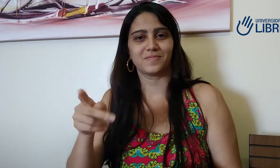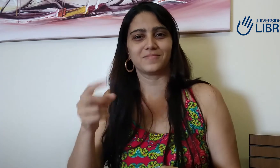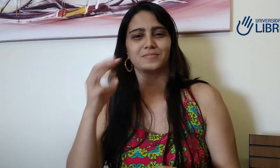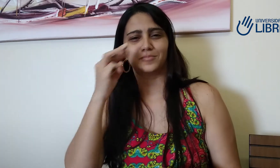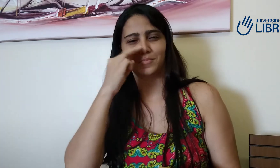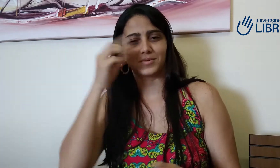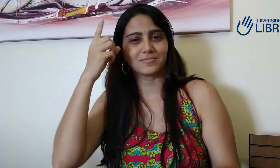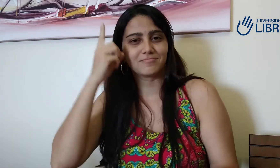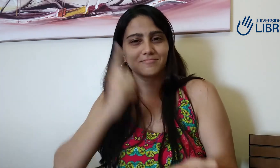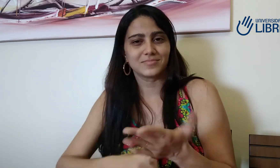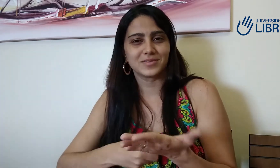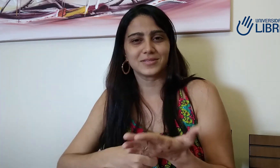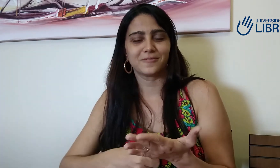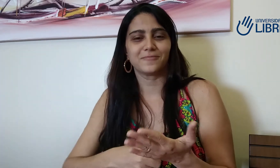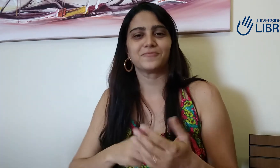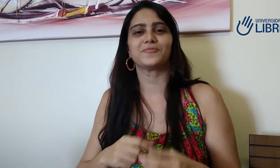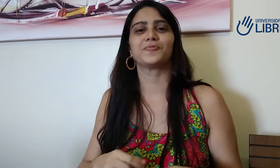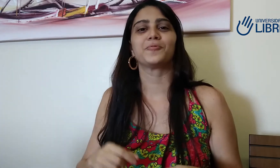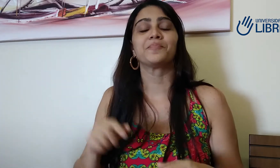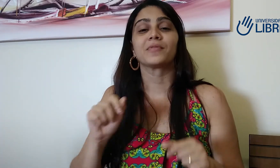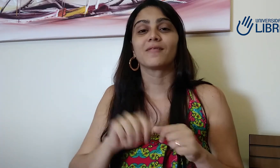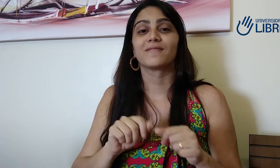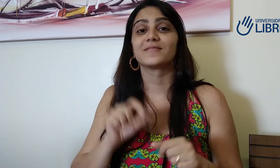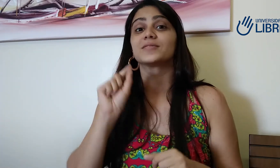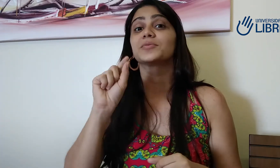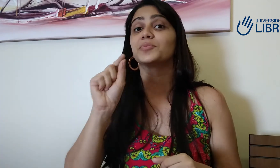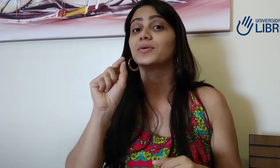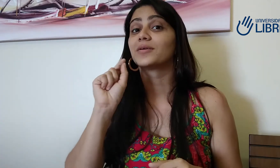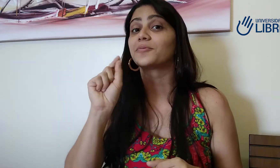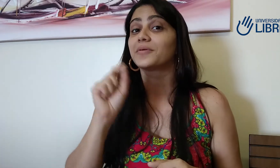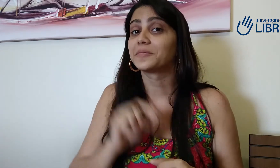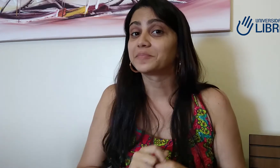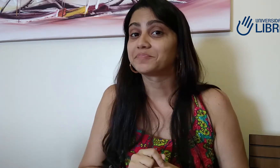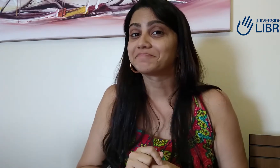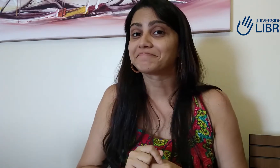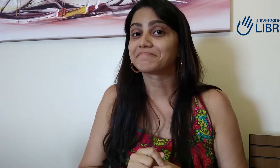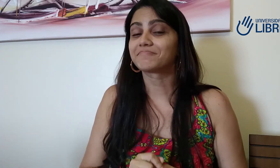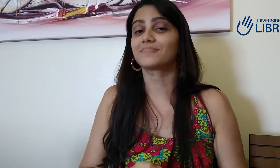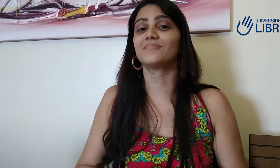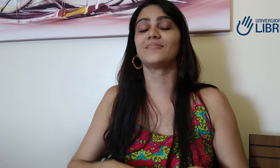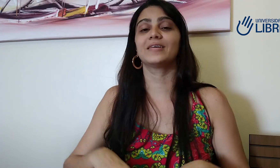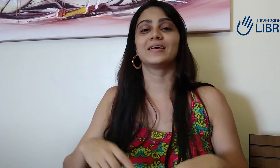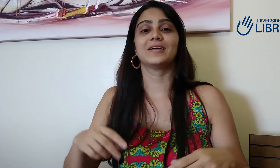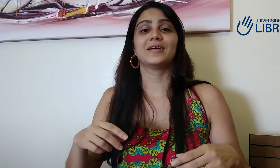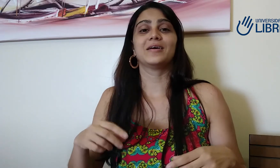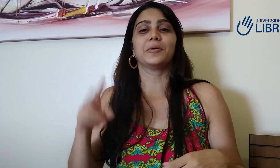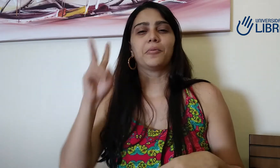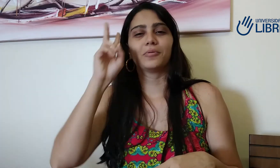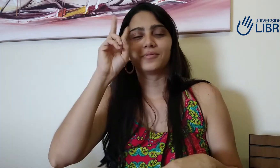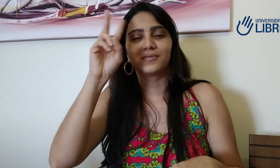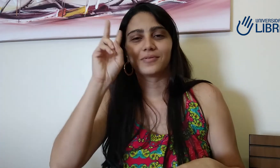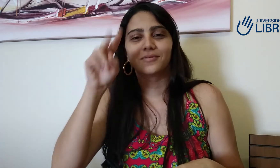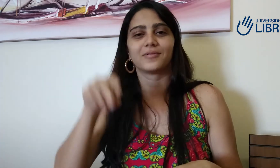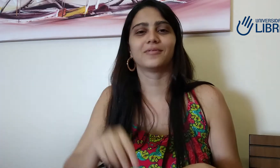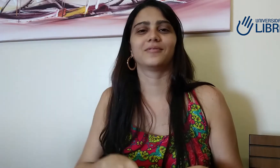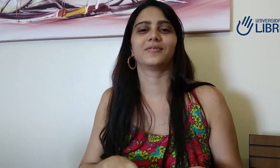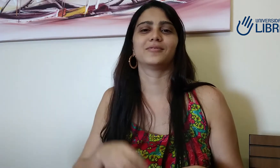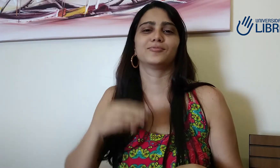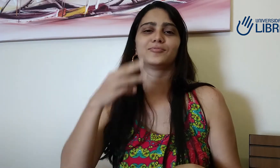realmente funciona. E, é, o professor Matso, nesse dia, no meu último dia do desafio, ele me